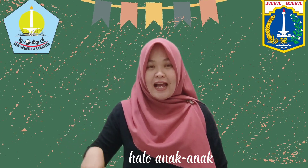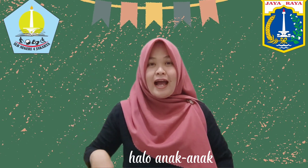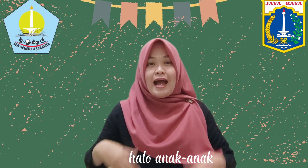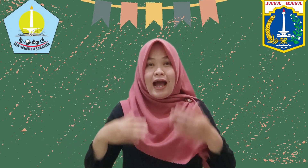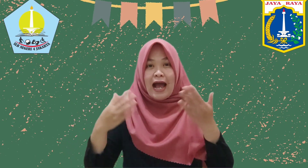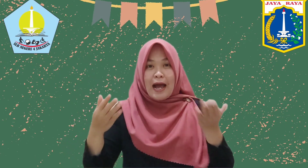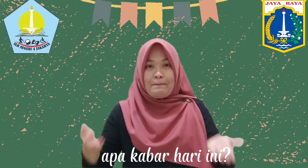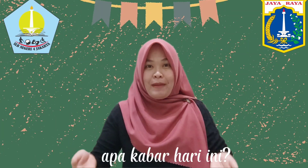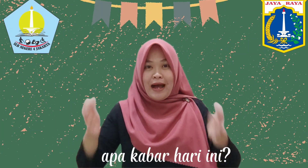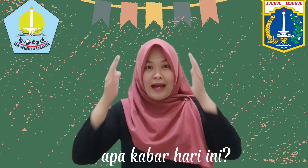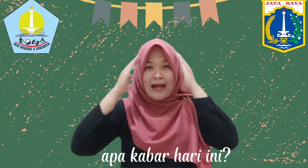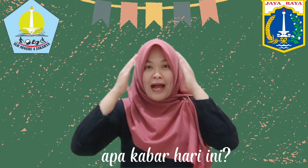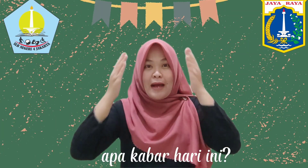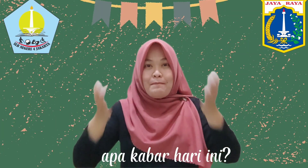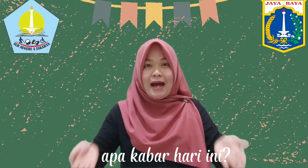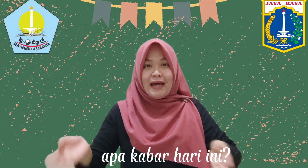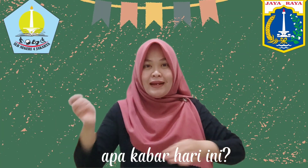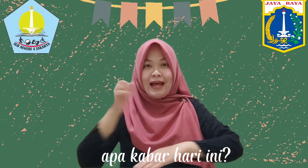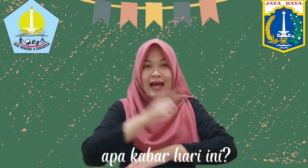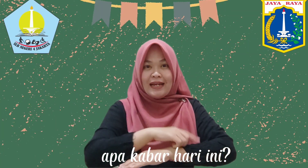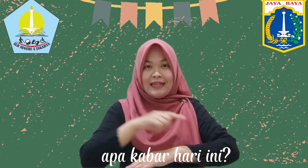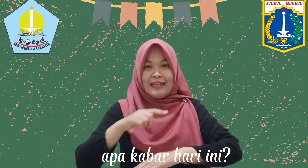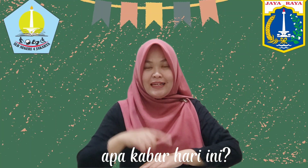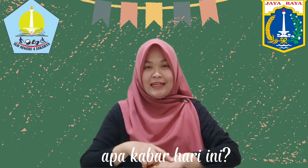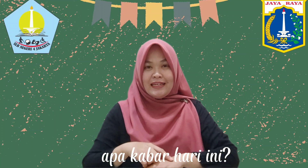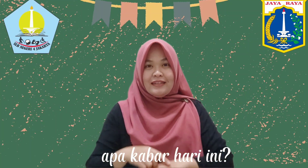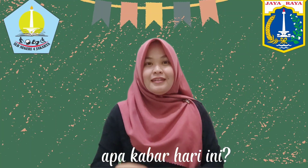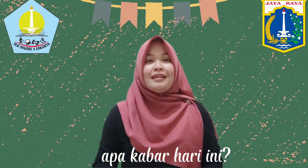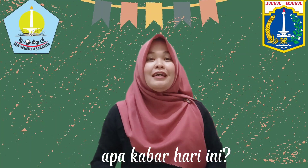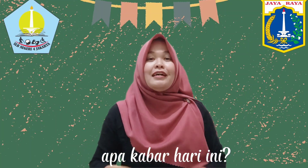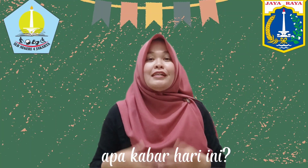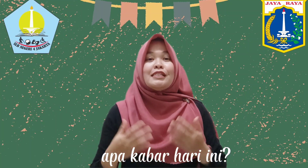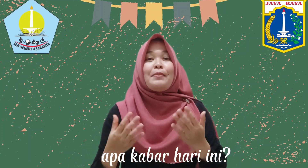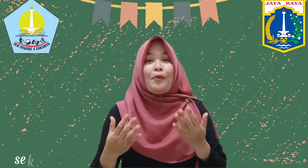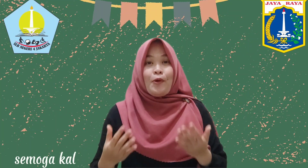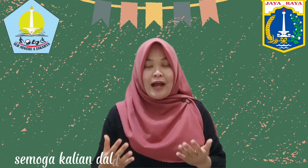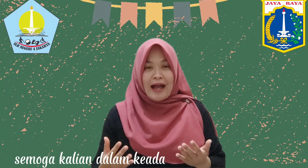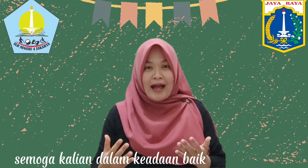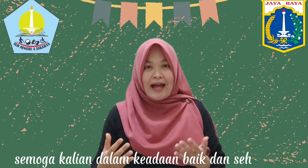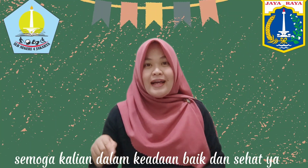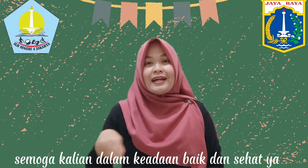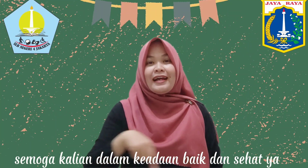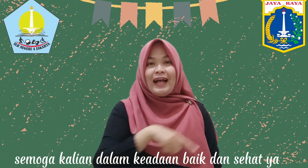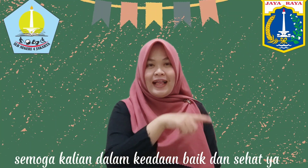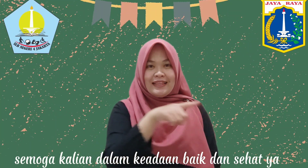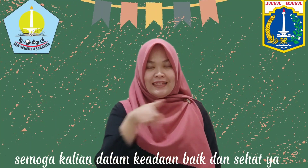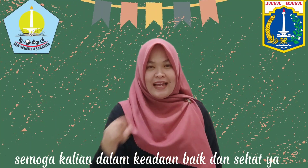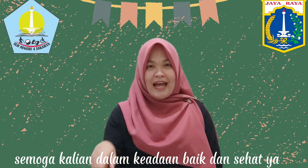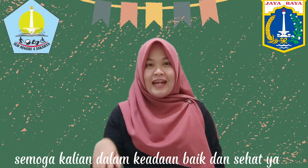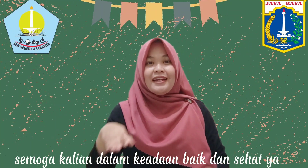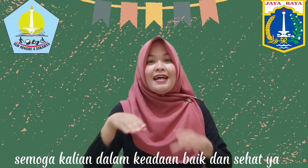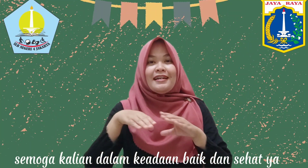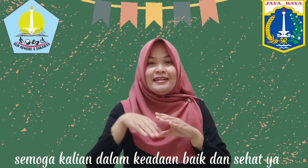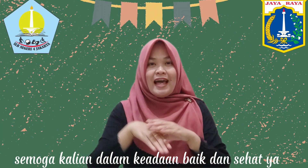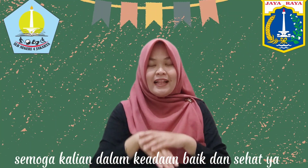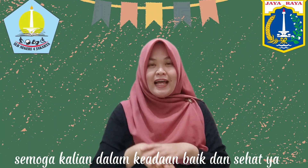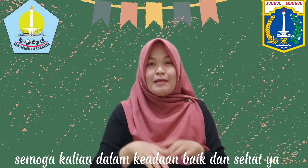Apa kabar hari ini? Semoga kalian dalam